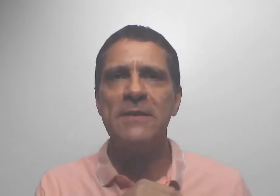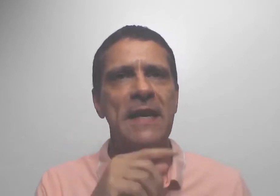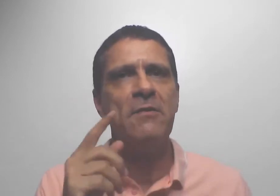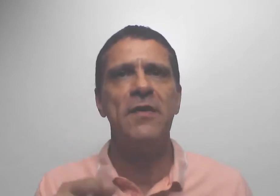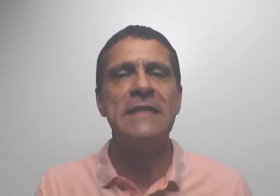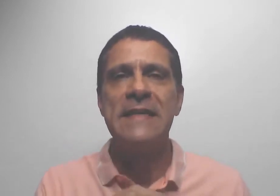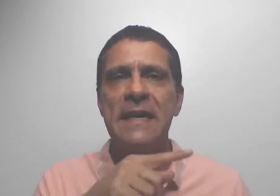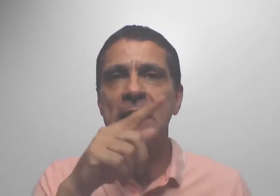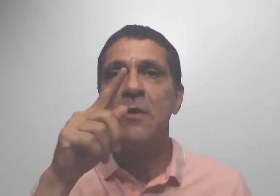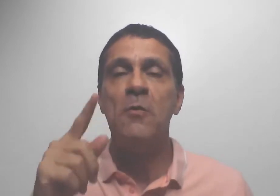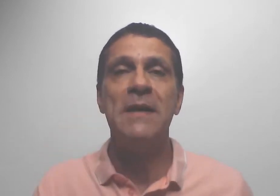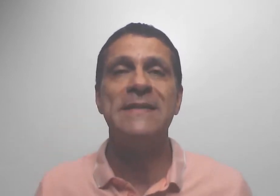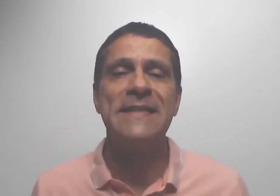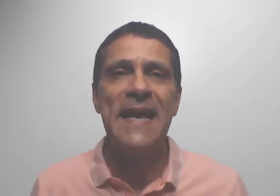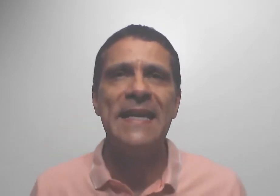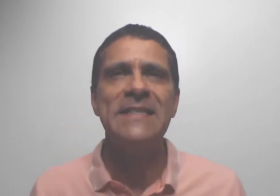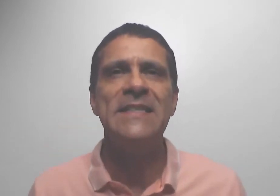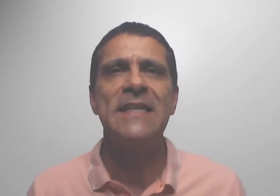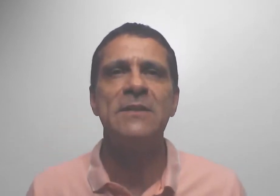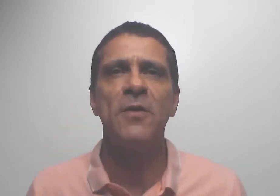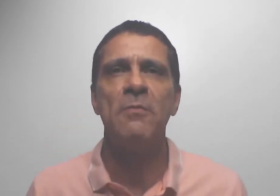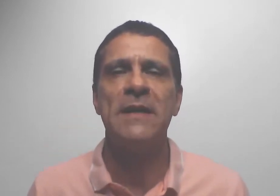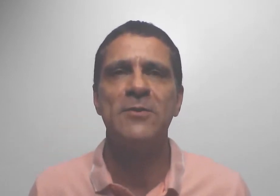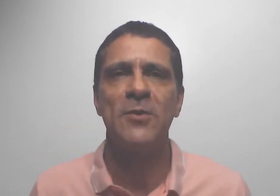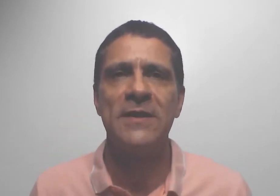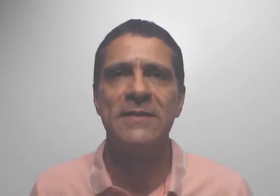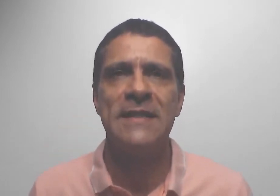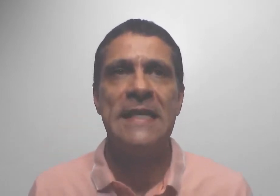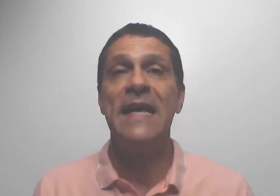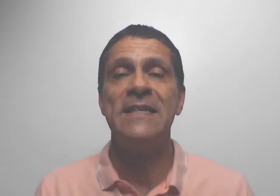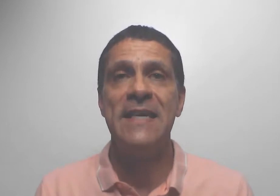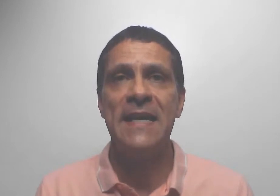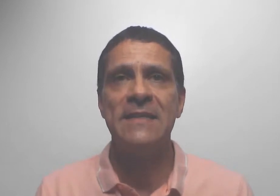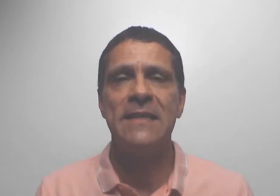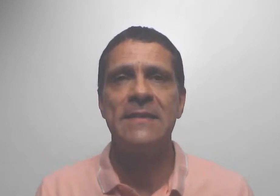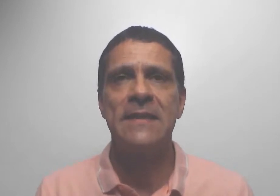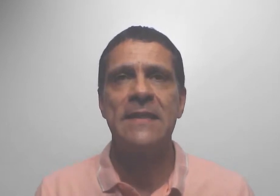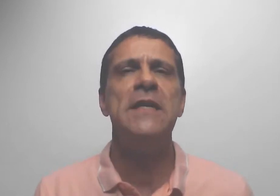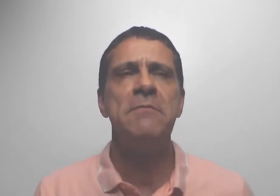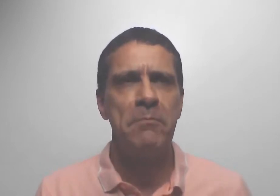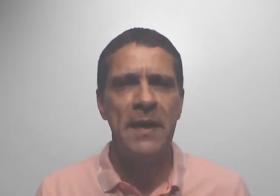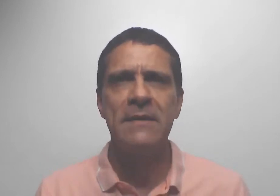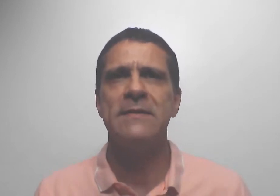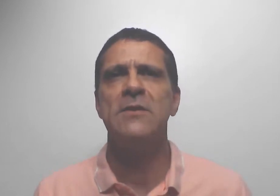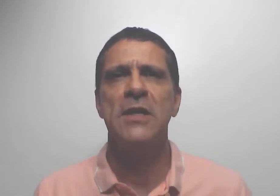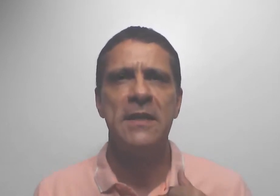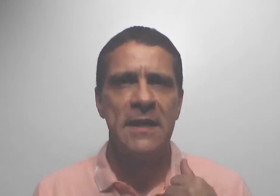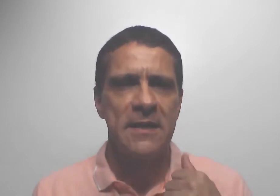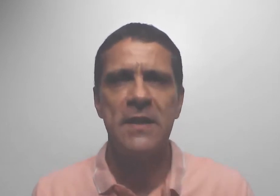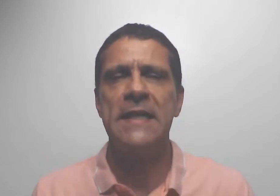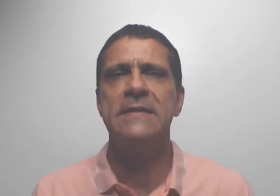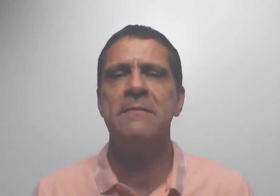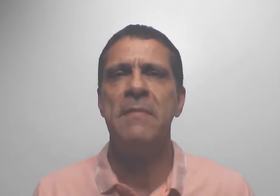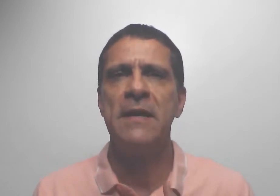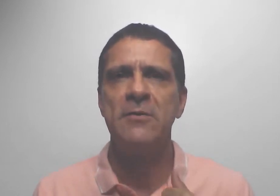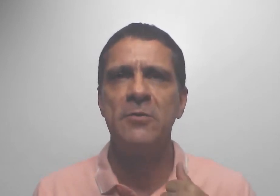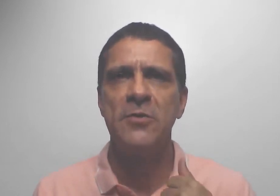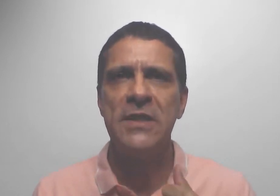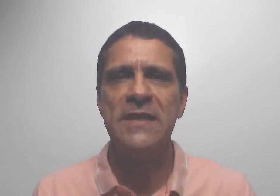consegue fazer uma série de transformações energéticas, de limpeza, de fortalecimento, de